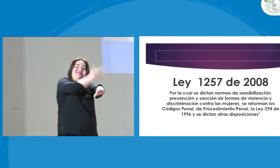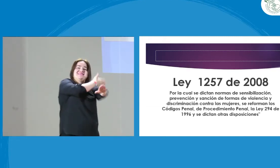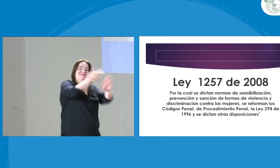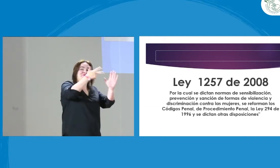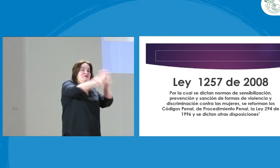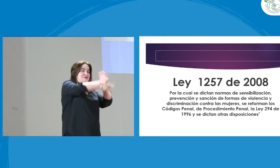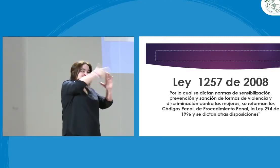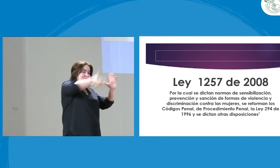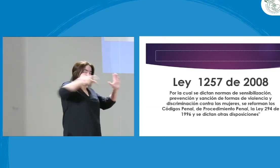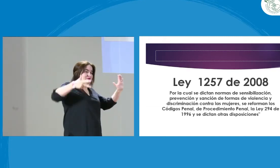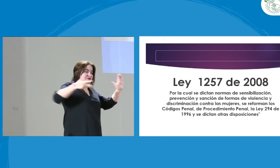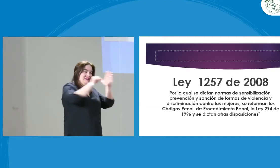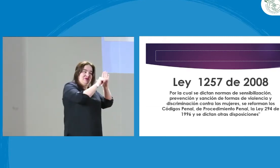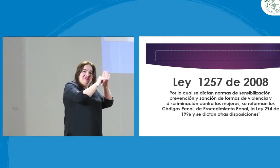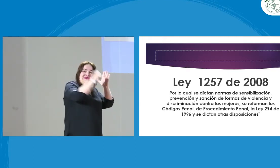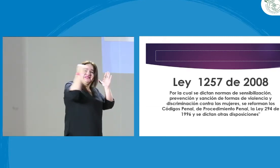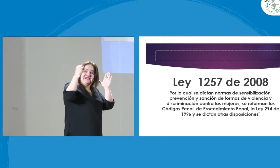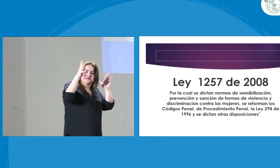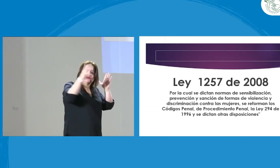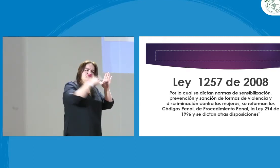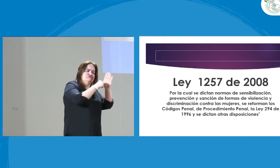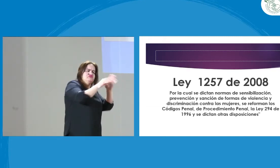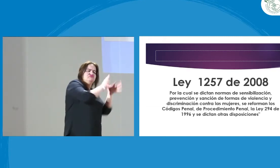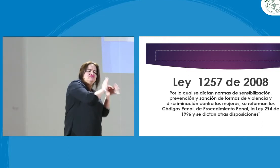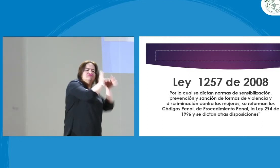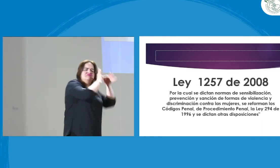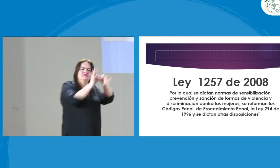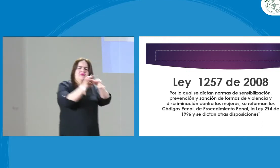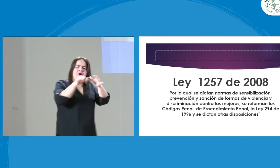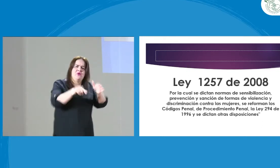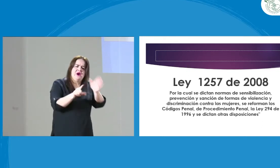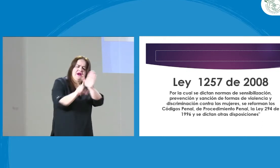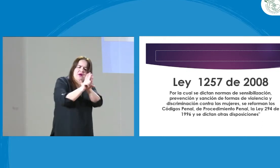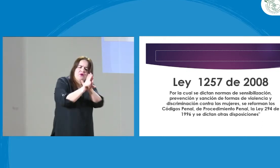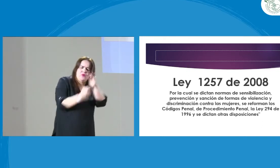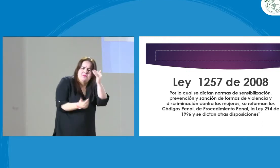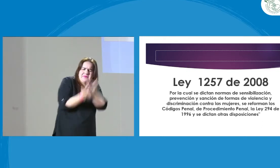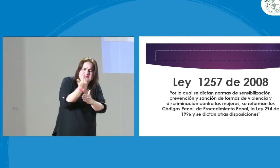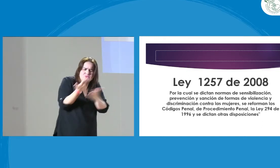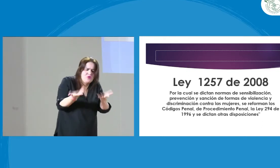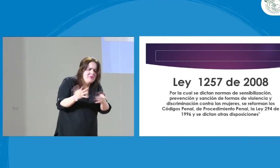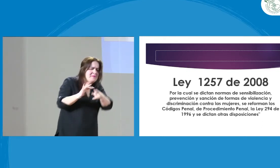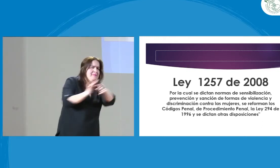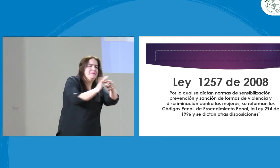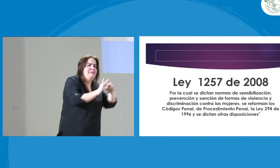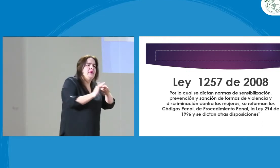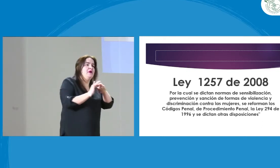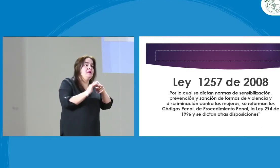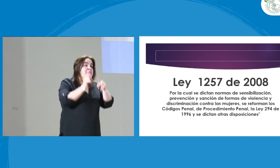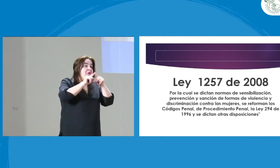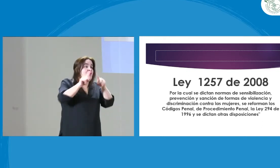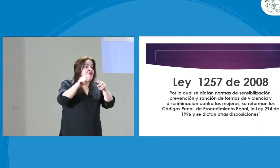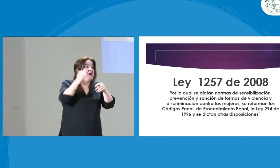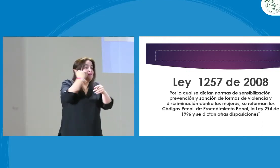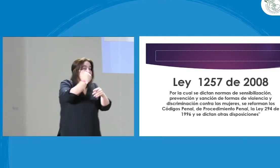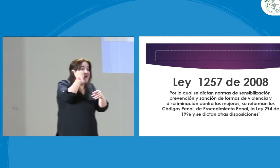Y es una ley, es del 2008, pero que en el artículo 13 de la Constitución se tiene una relación con esa misma ley.